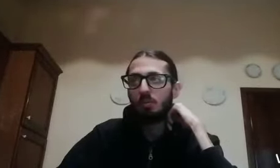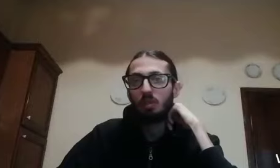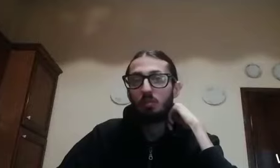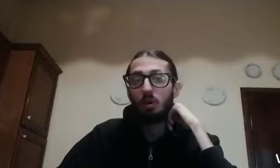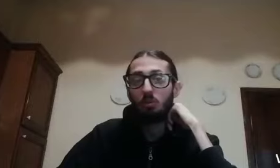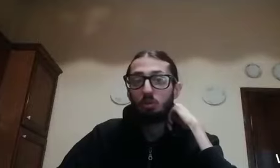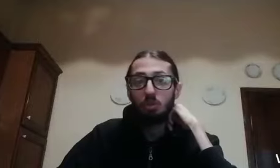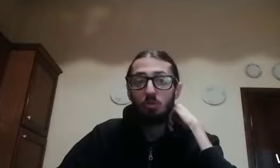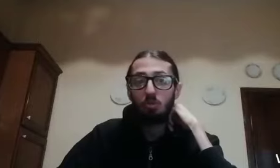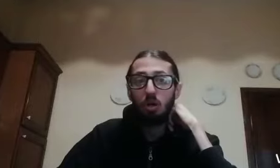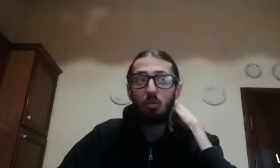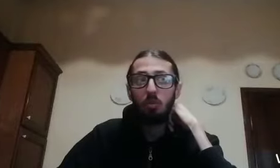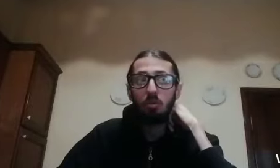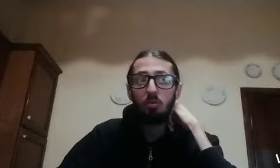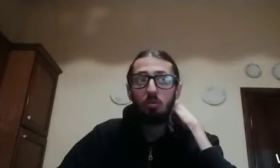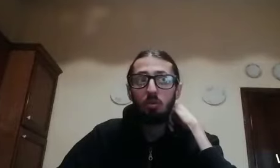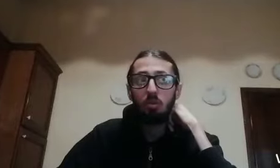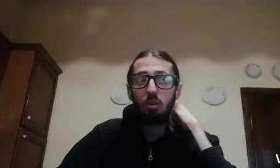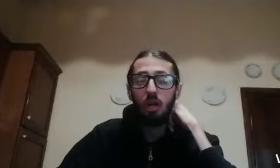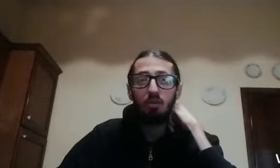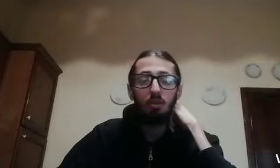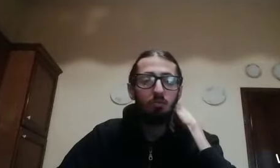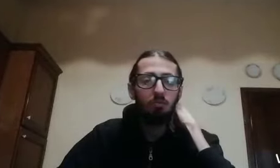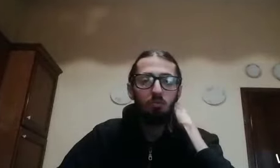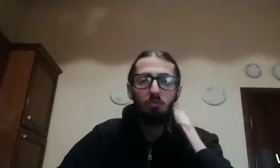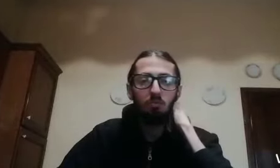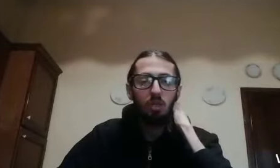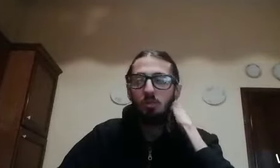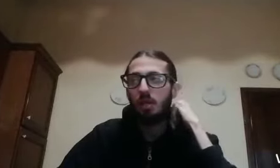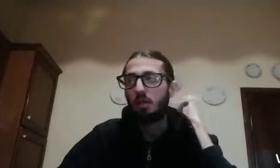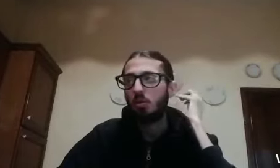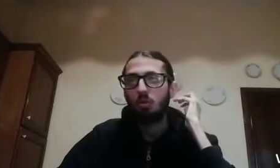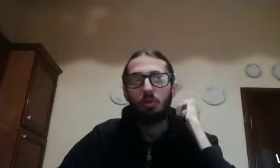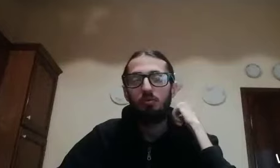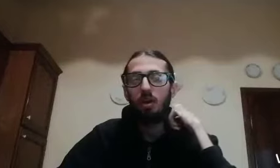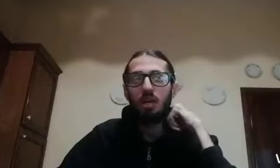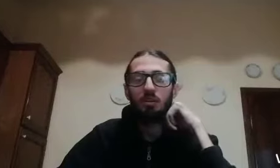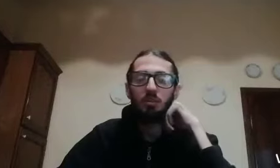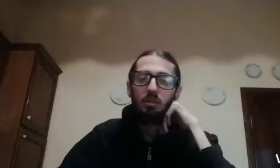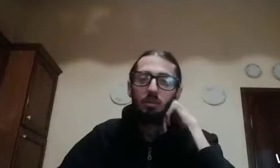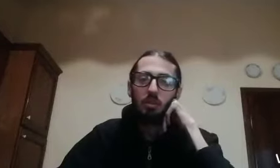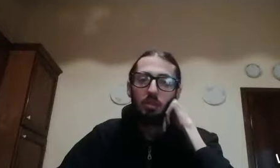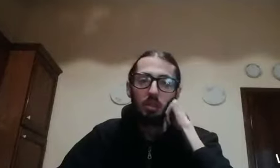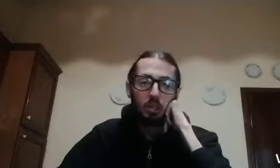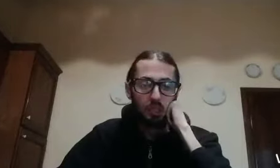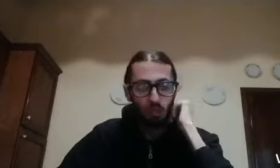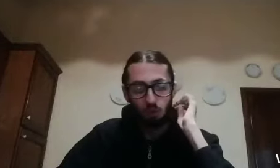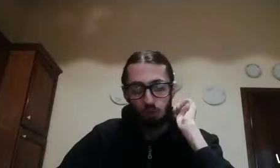riferivo al rossetto all'ombretto determinate cose come il fard queste